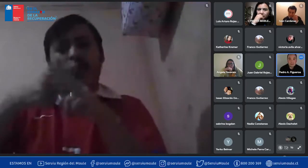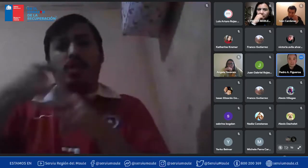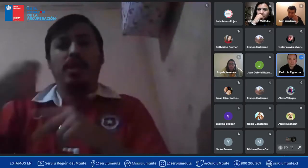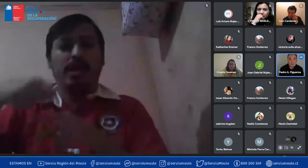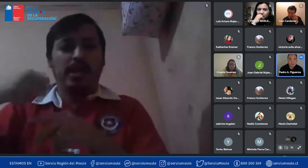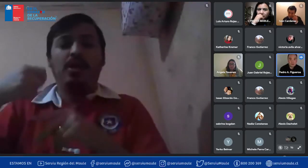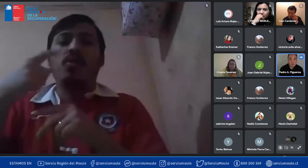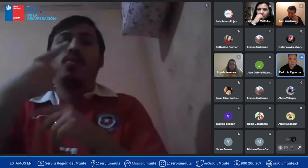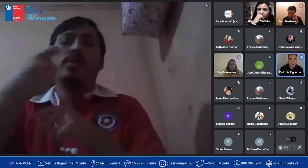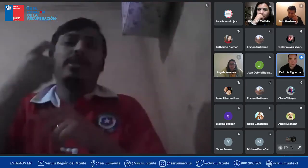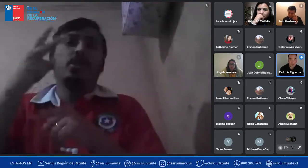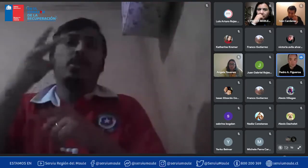una vivienda